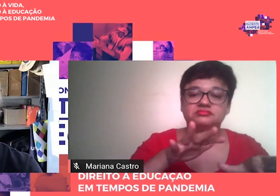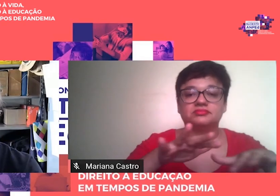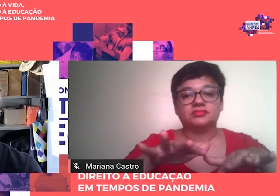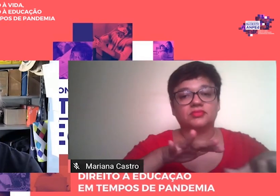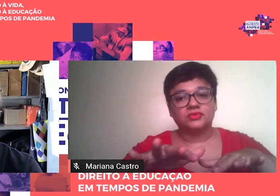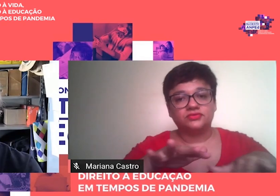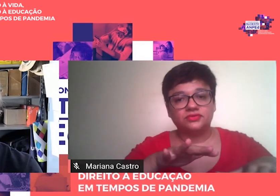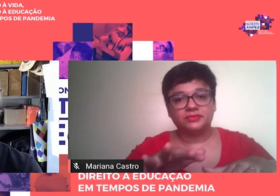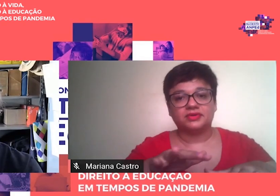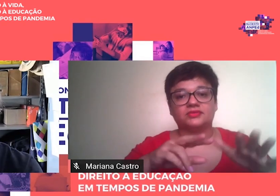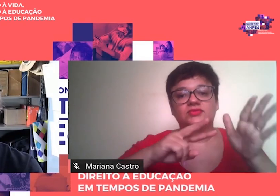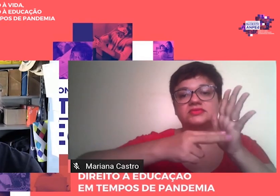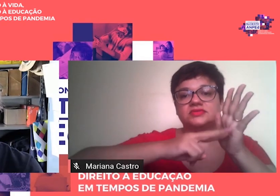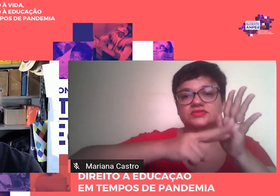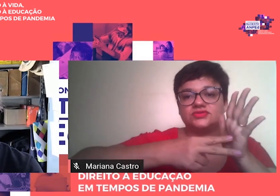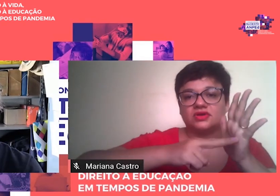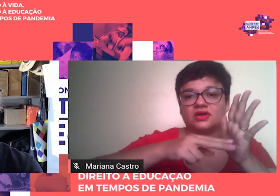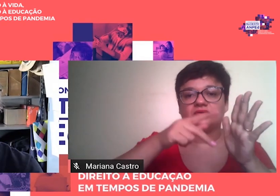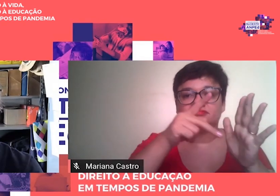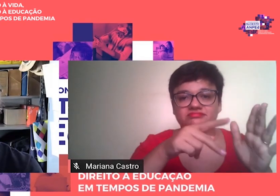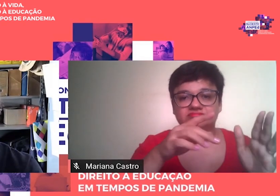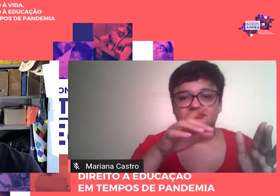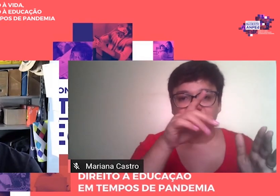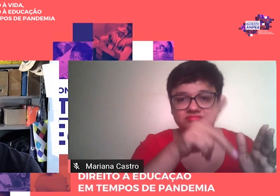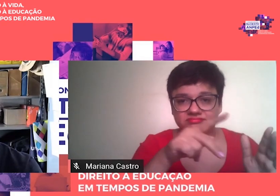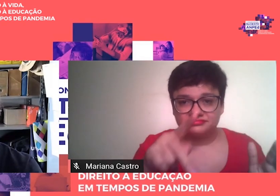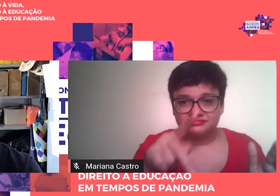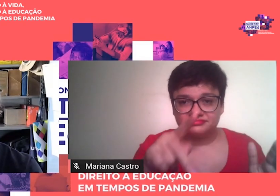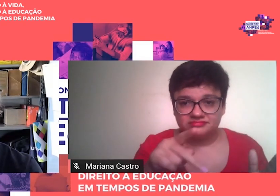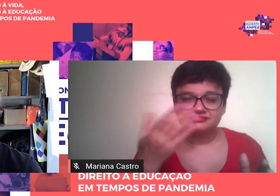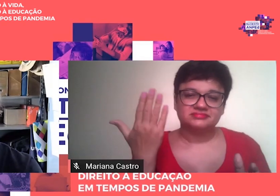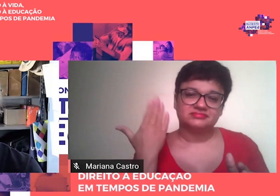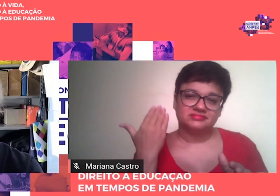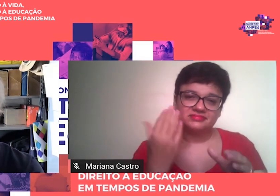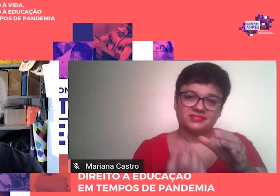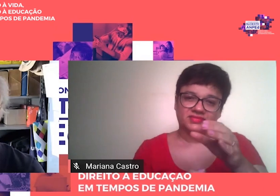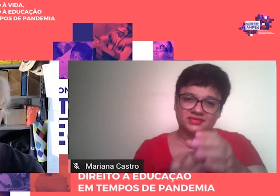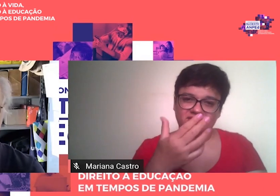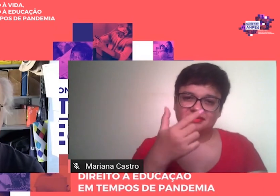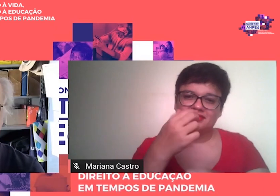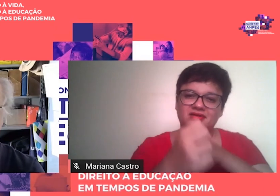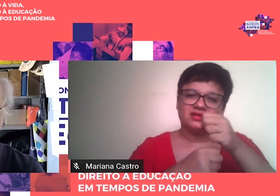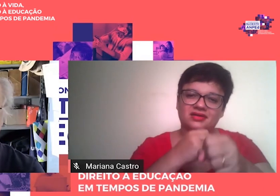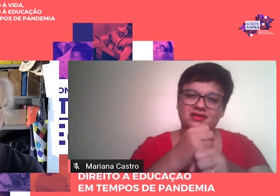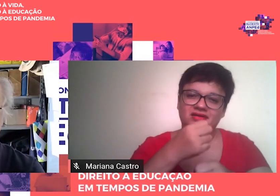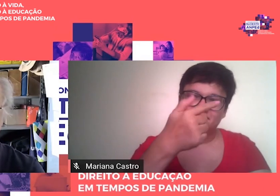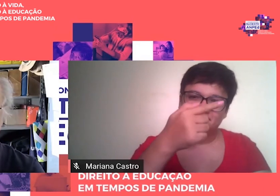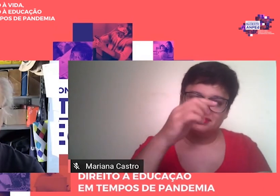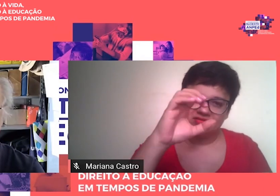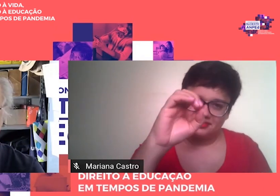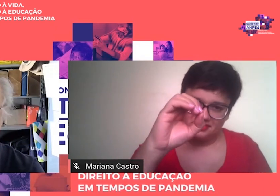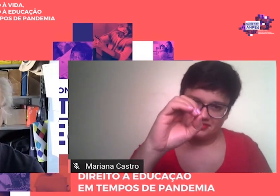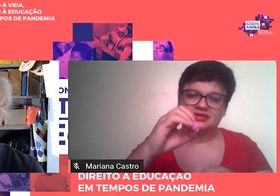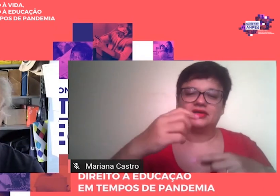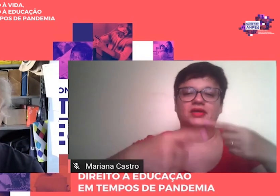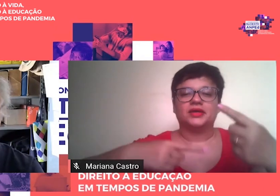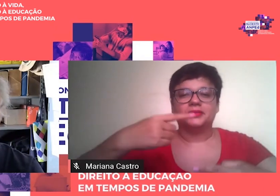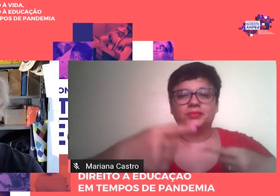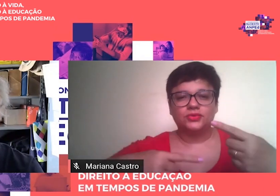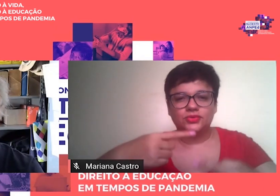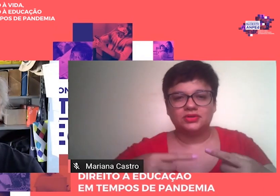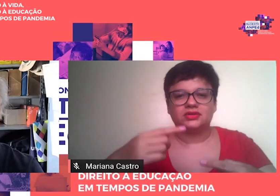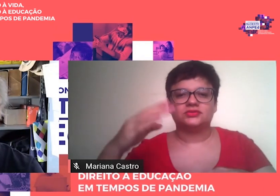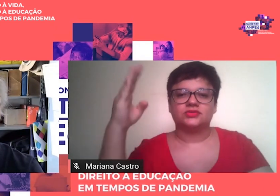sindicais docentes nascidos na década de 1970, diante das políticas educacionais dos